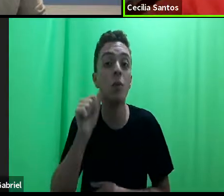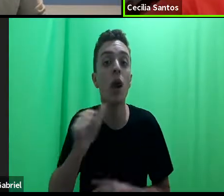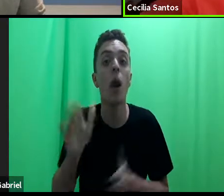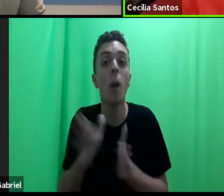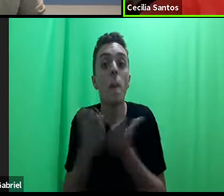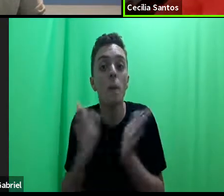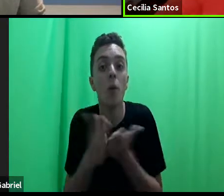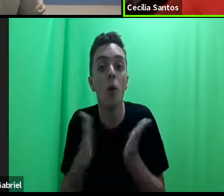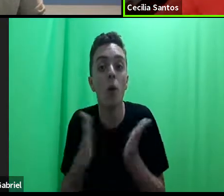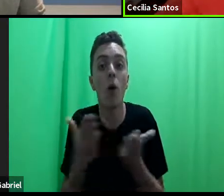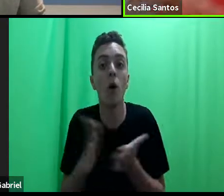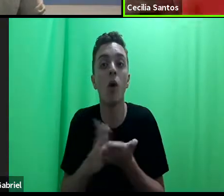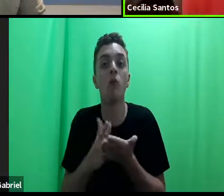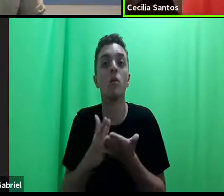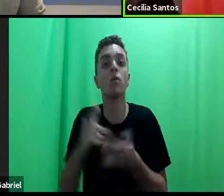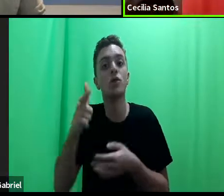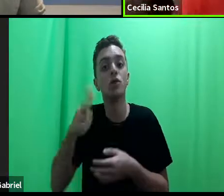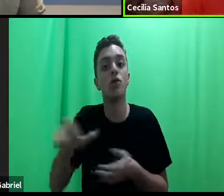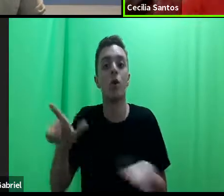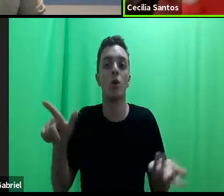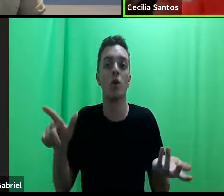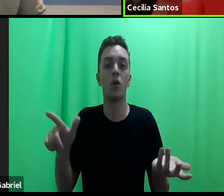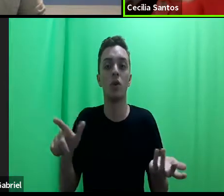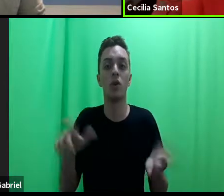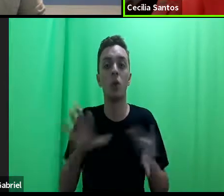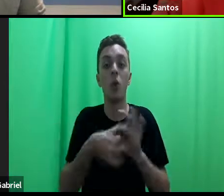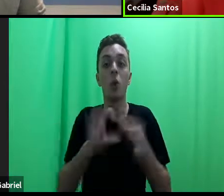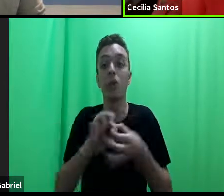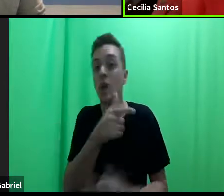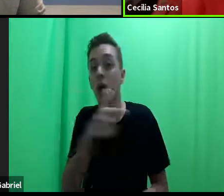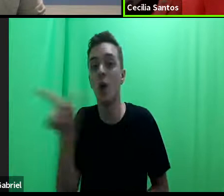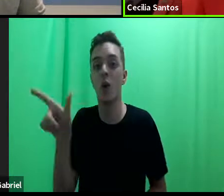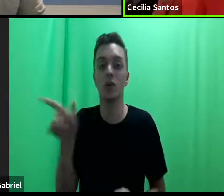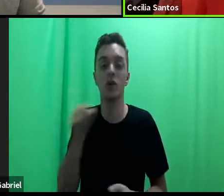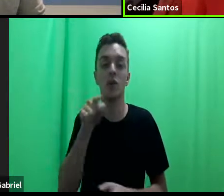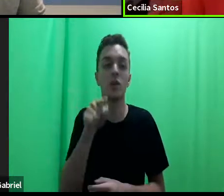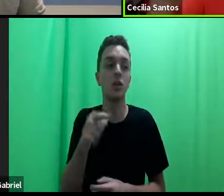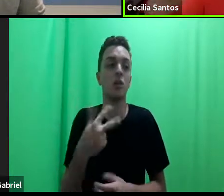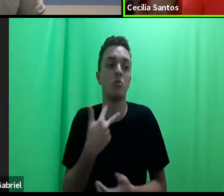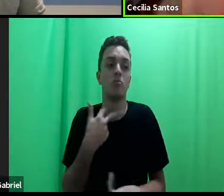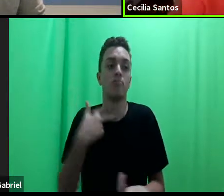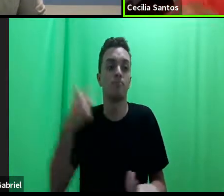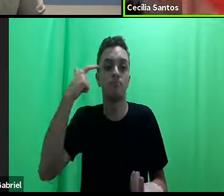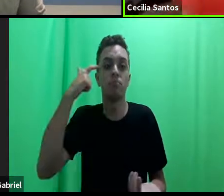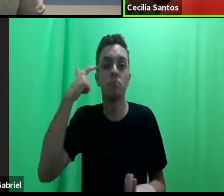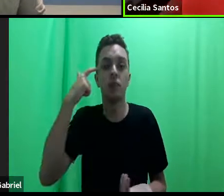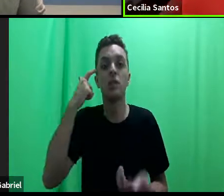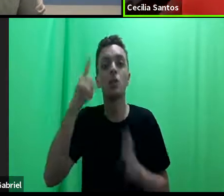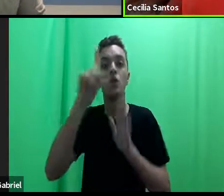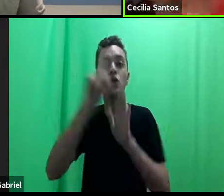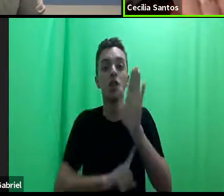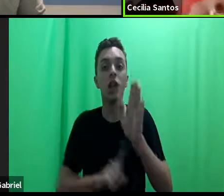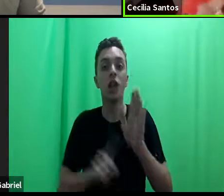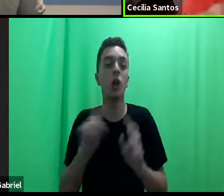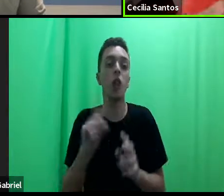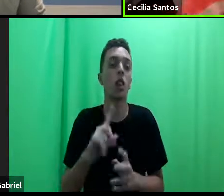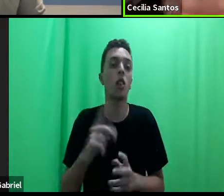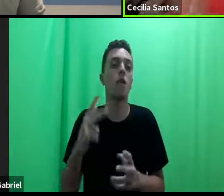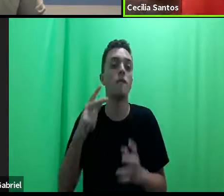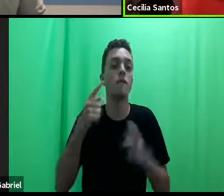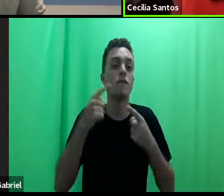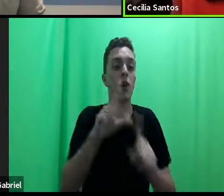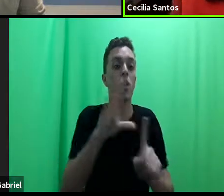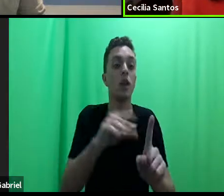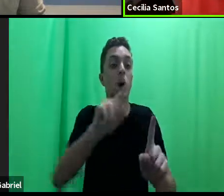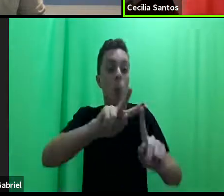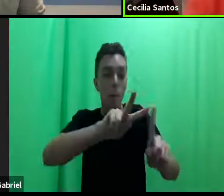periferia, de novo, o contexto é outro, em que você não pode pensar o direito à não-violência, o direito humano